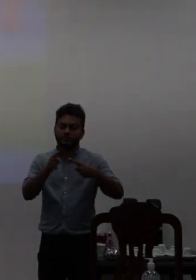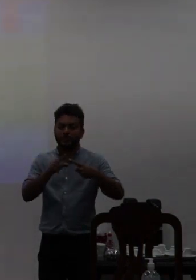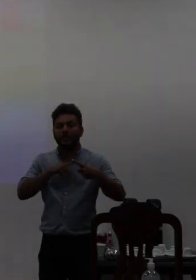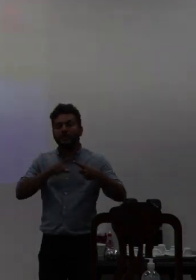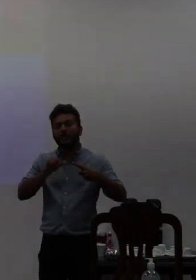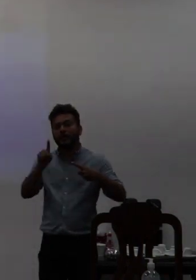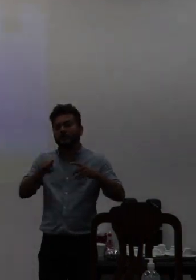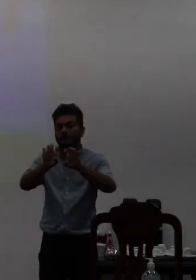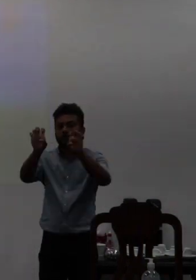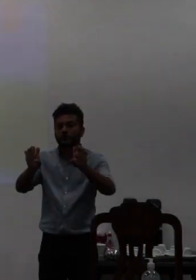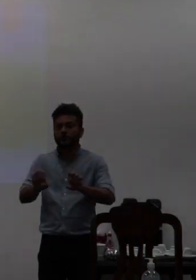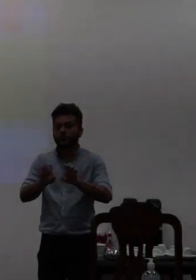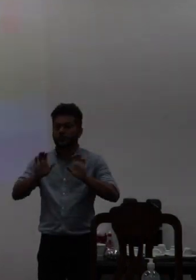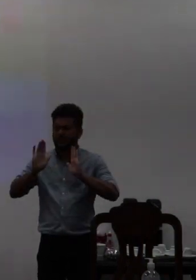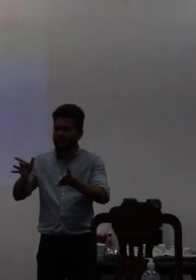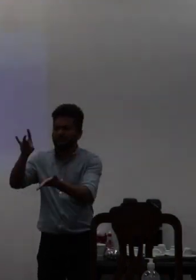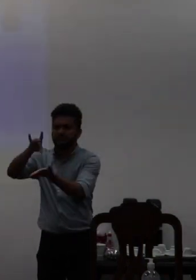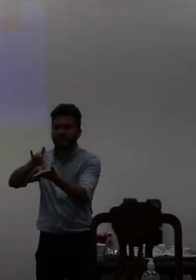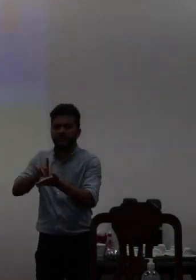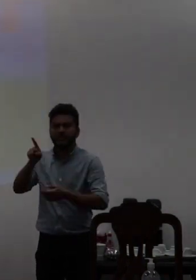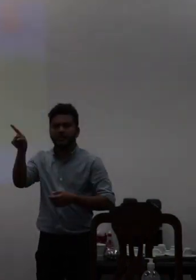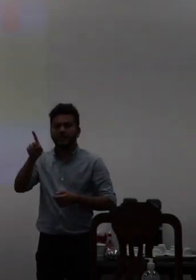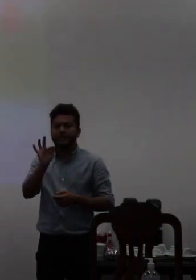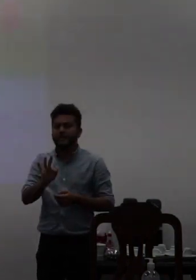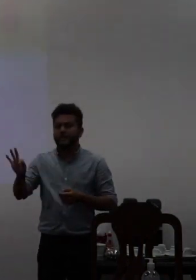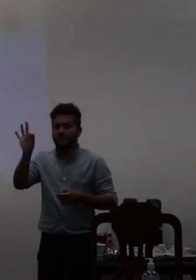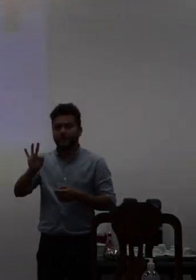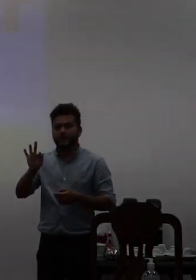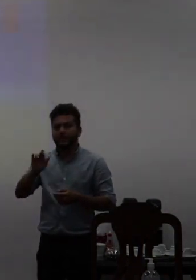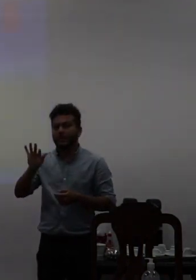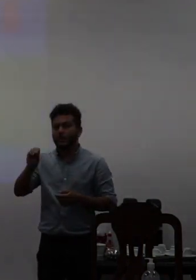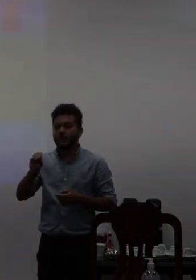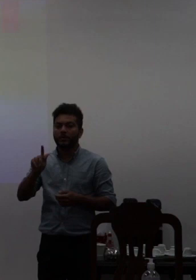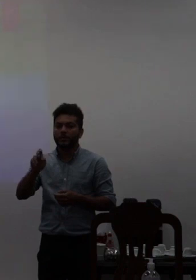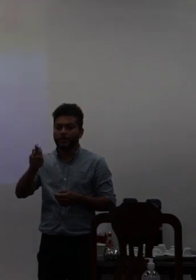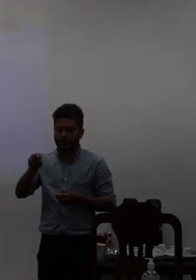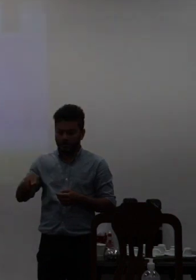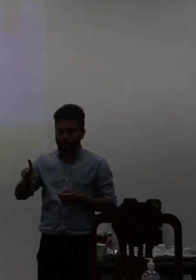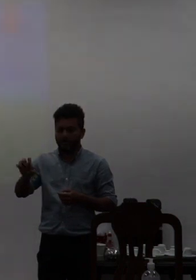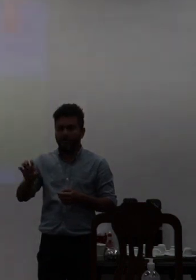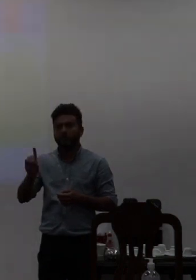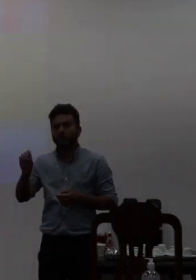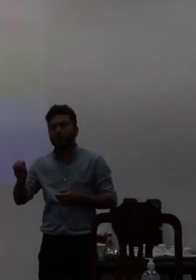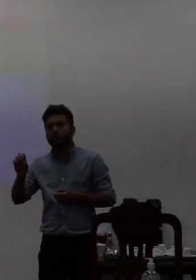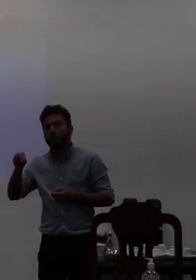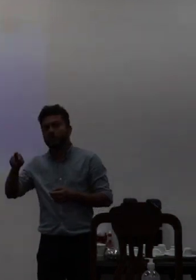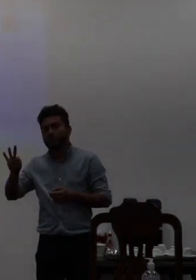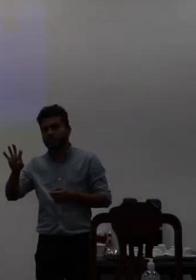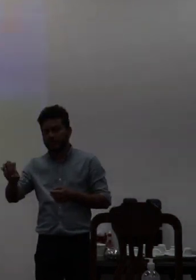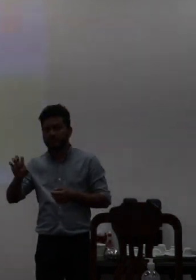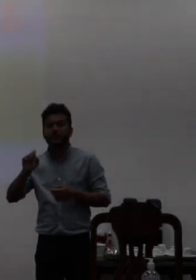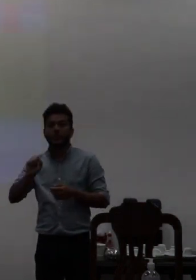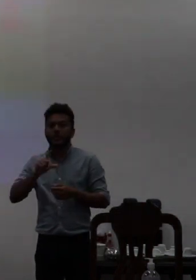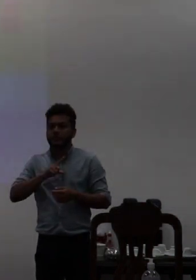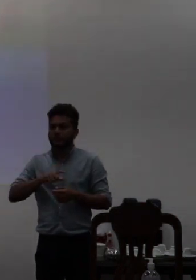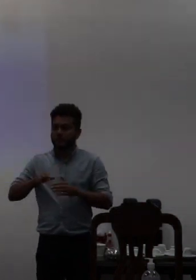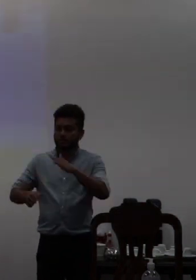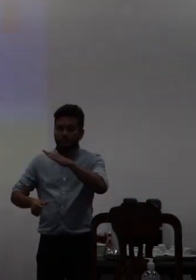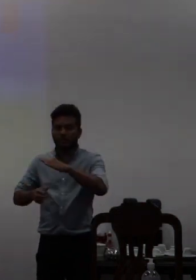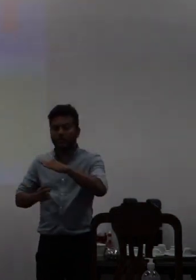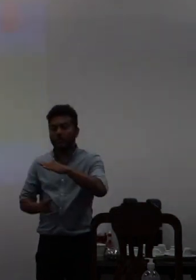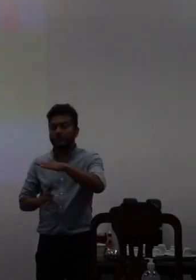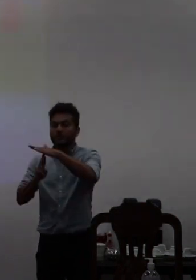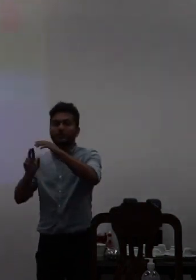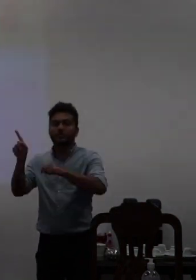estrutura consolidada que foi a Federal do Rio Grande do Norte esse Projeto veio trazer nós herdamos inclusive da